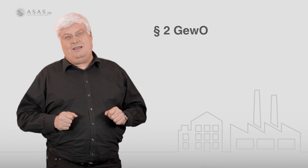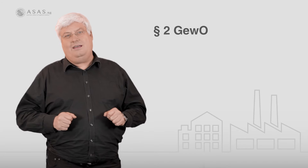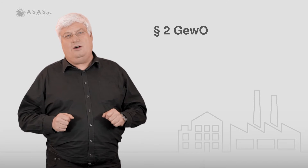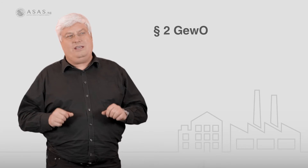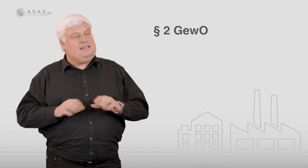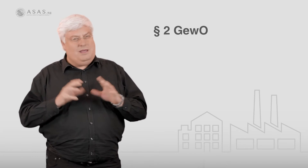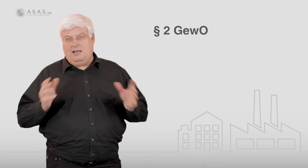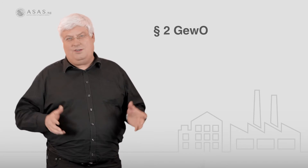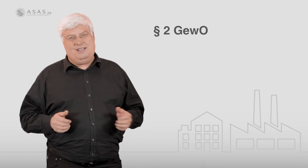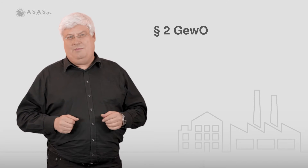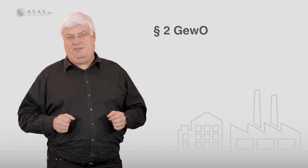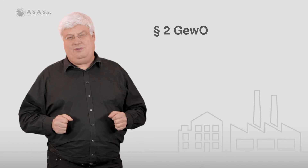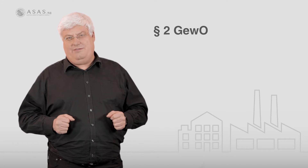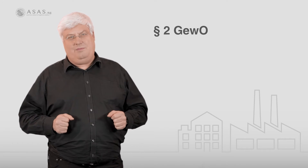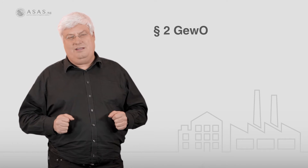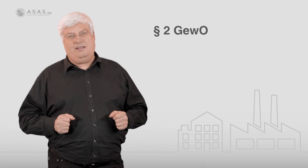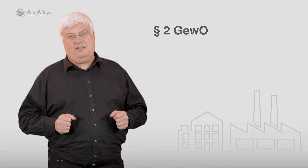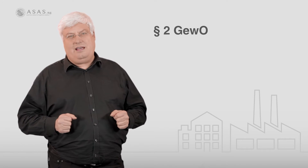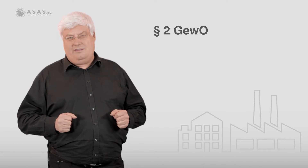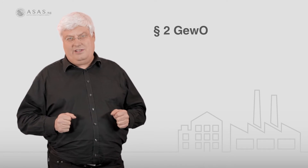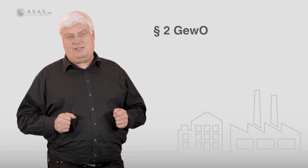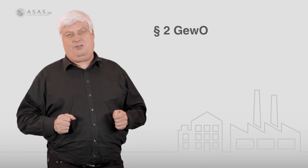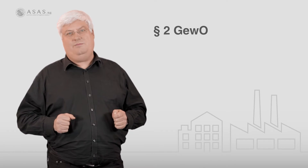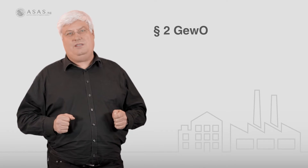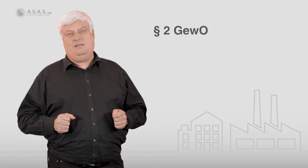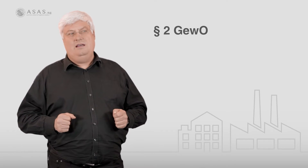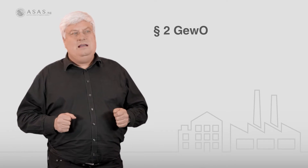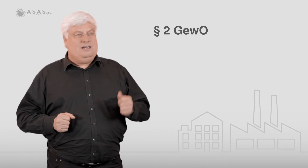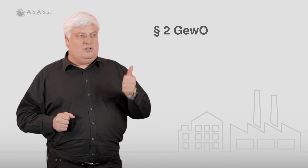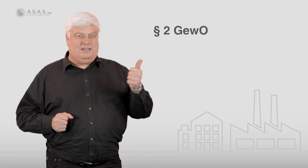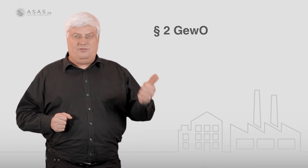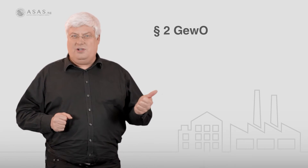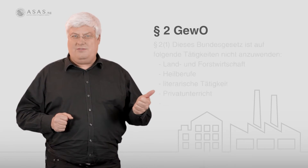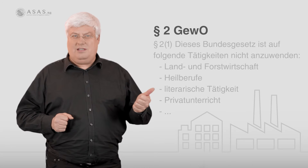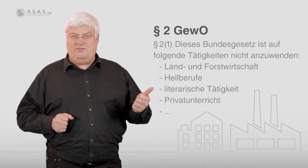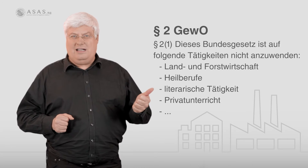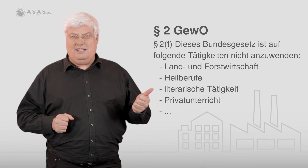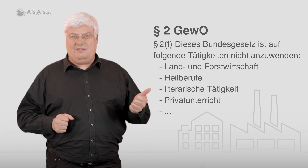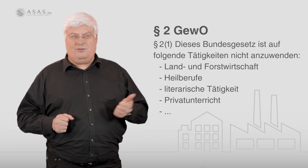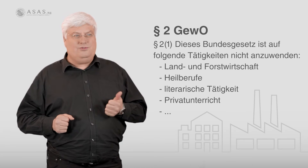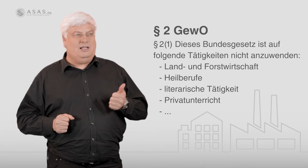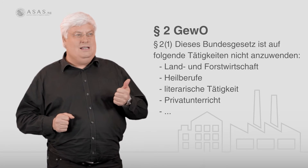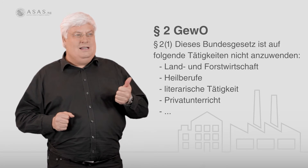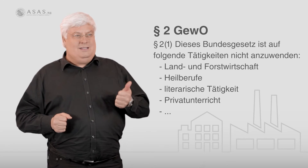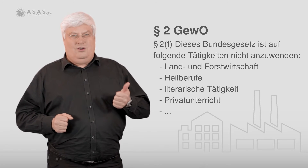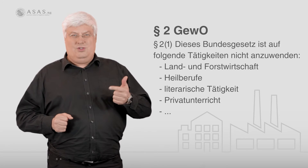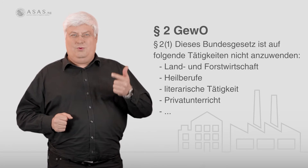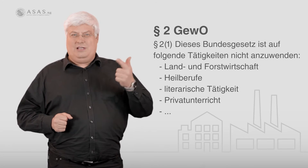auch jede Menge Ausnahmen von gewerblichen Tätigkeiten festgeschrieben sind. Also Land- und Forstwirte fallen nicht darunter, die Ausübung der